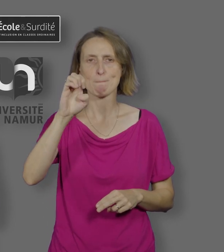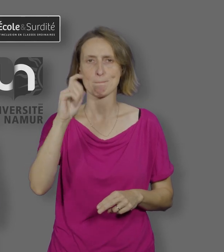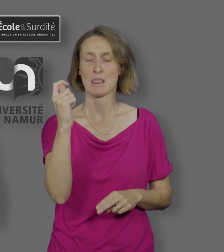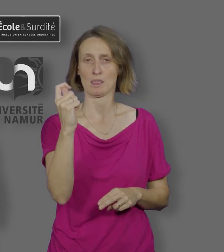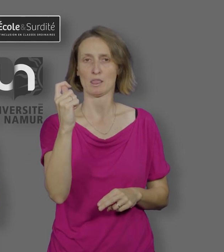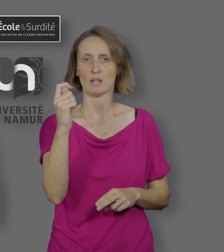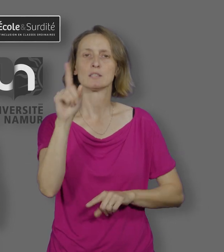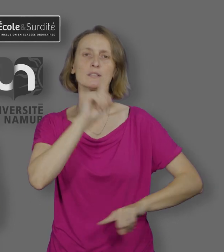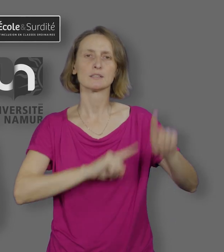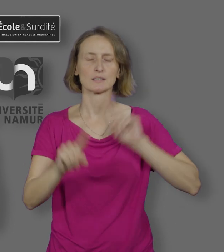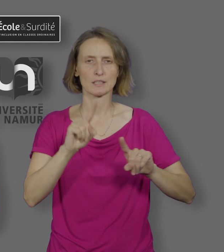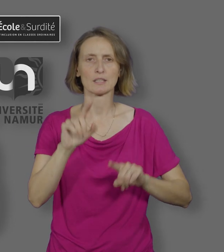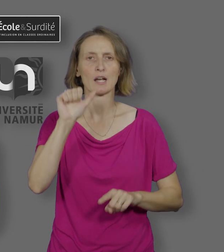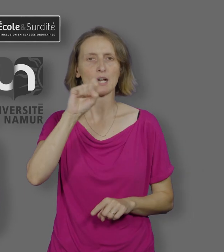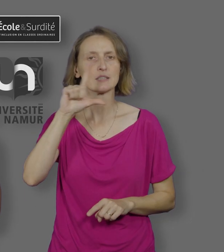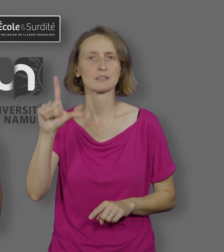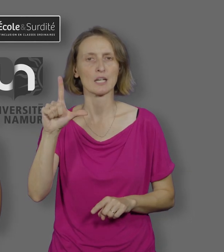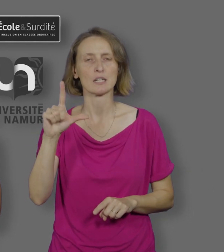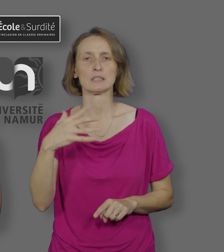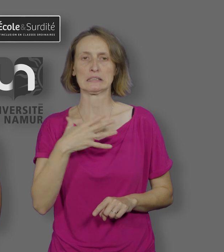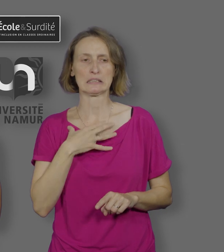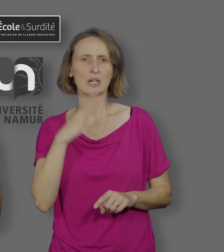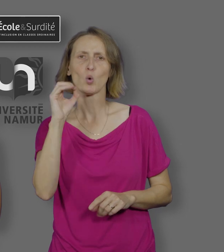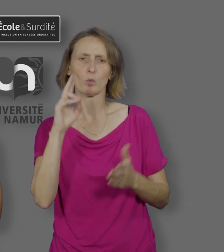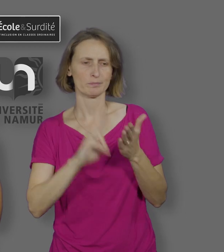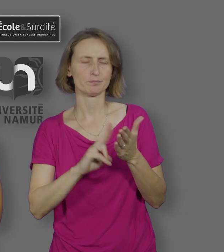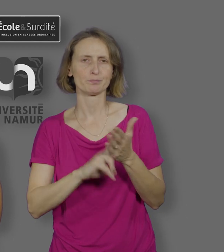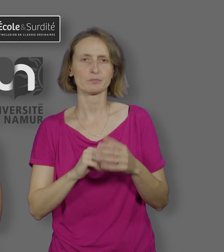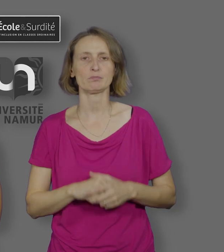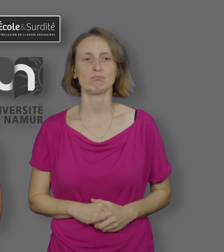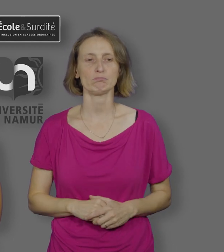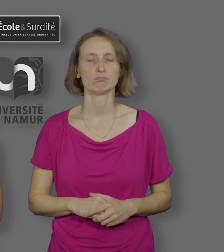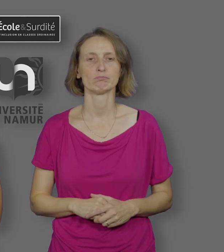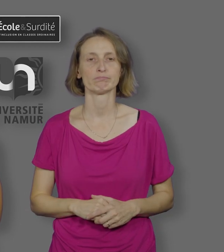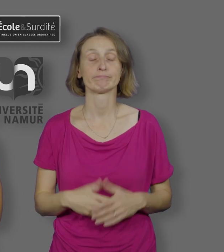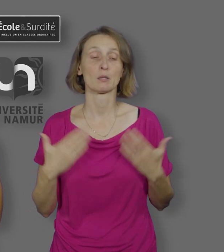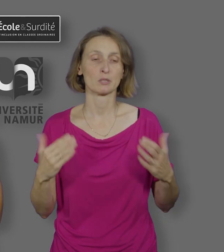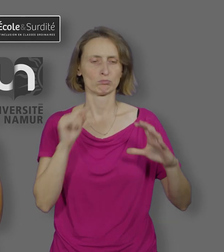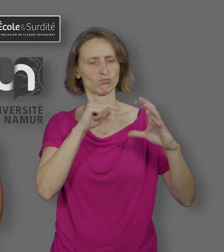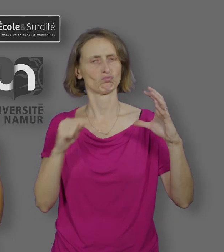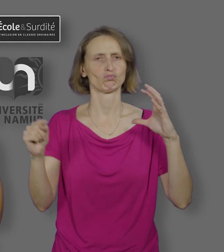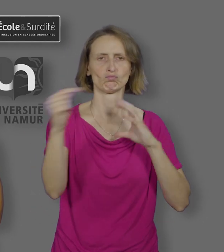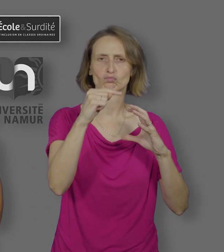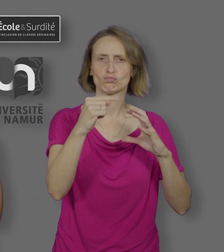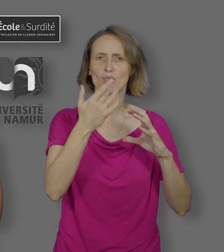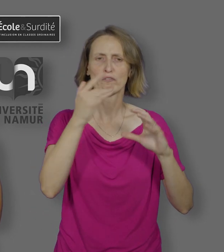Ce type de dispositif est encore actuellement le seul du genre en Belgique mais il n'est pas unique dans le monde.